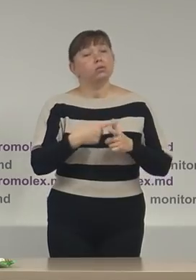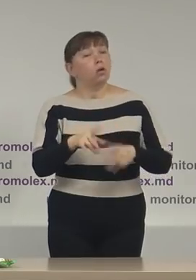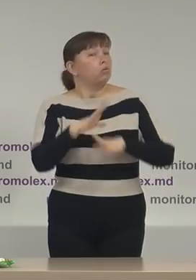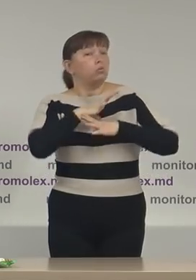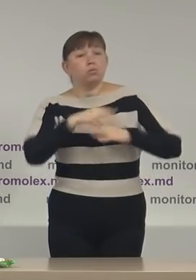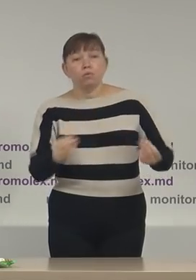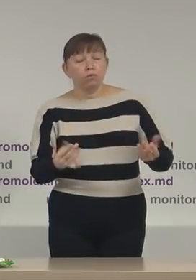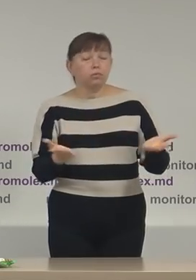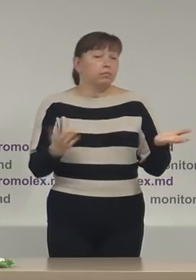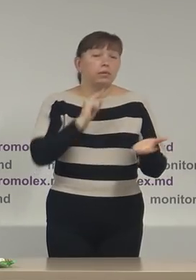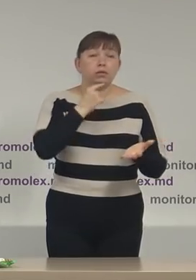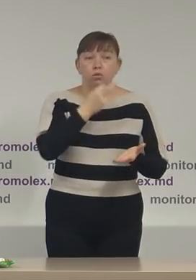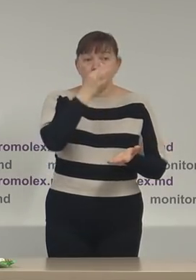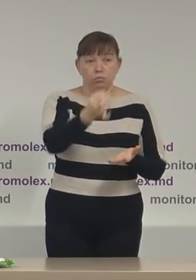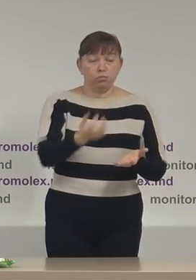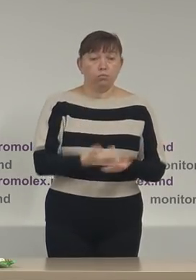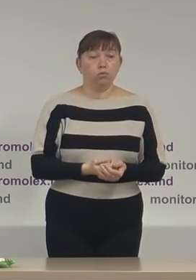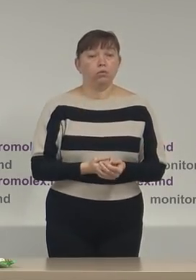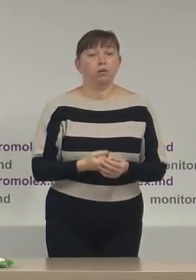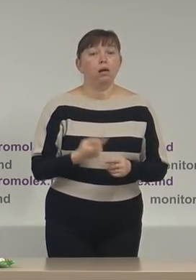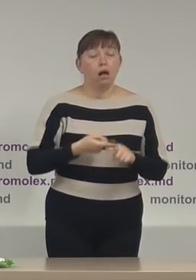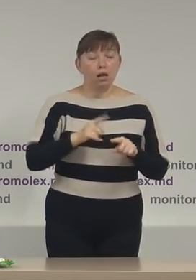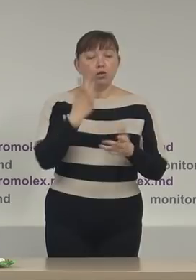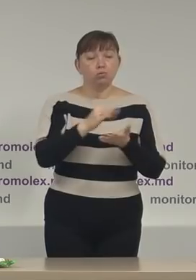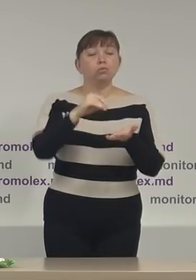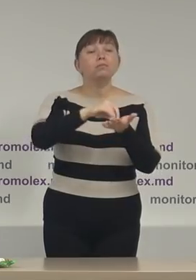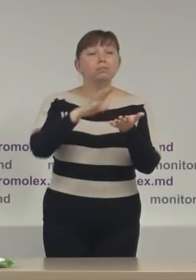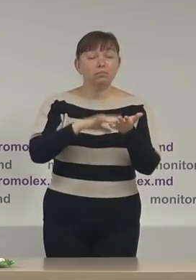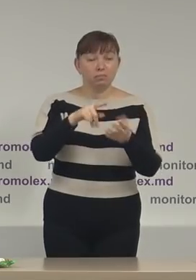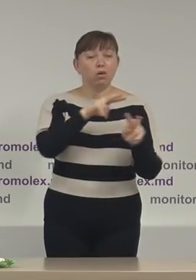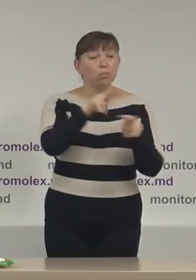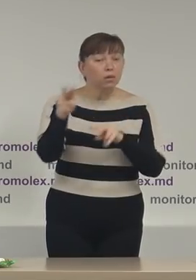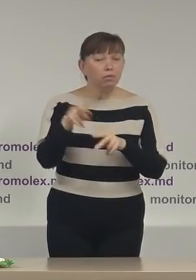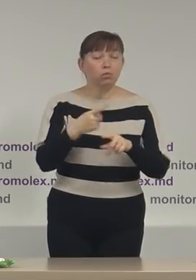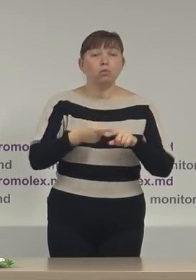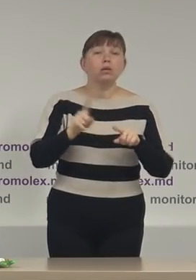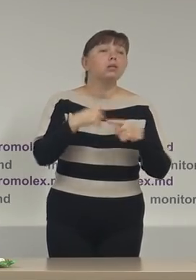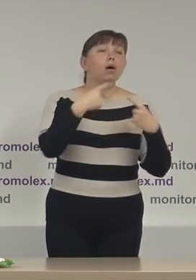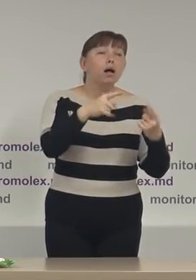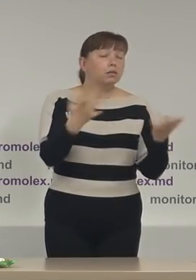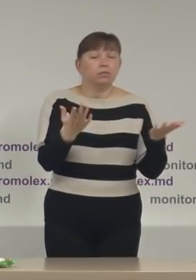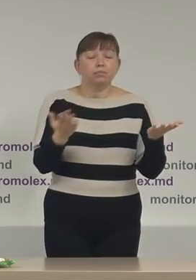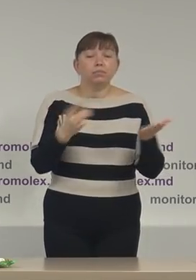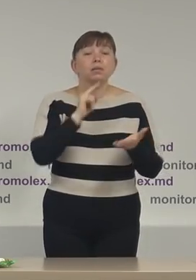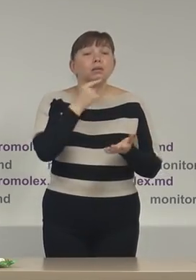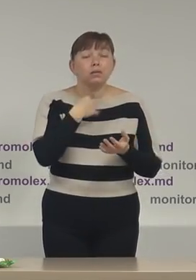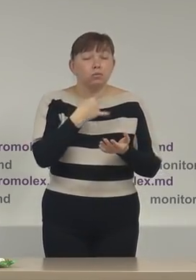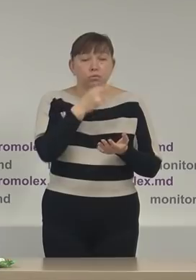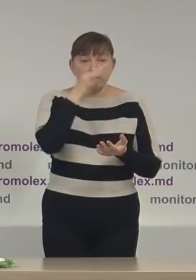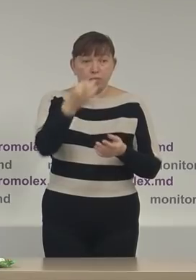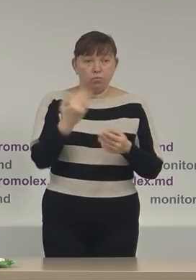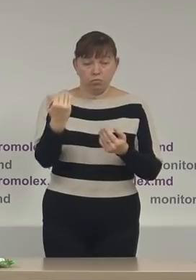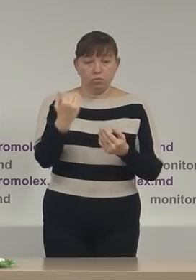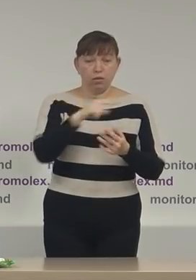evenimentelor sau incidentelor reflectate în raportele Promolex sau din alte surse de asta vine greu să răspund la